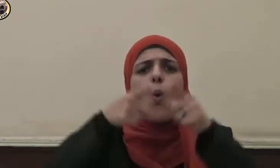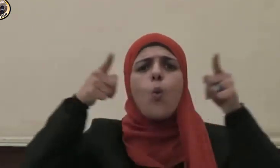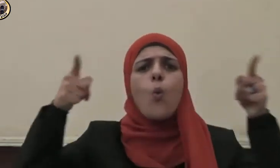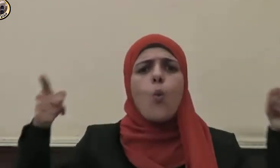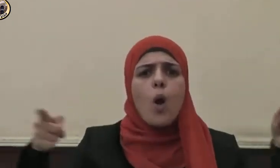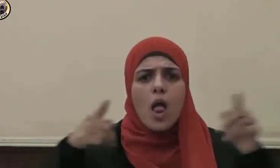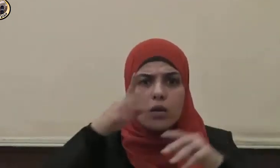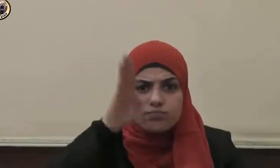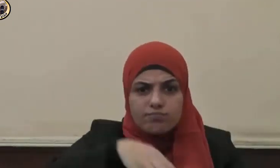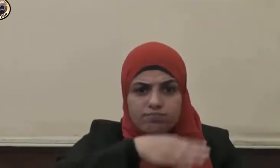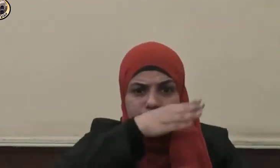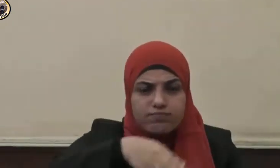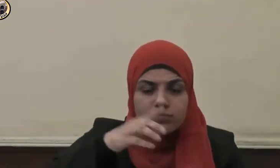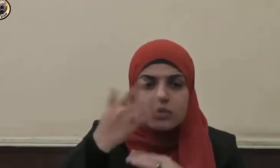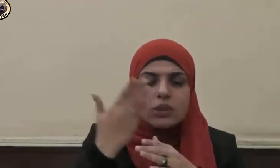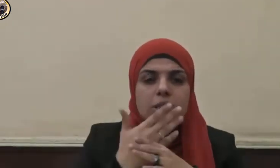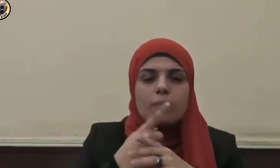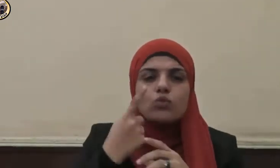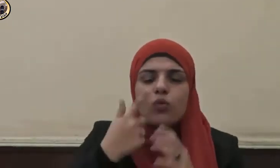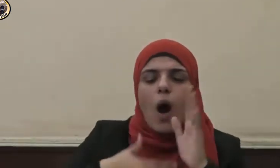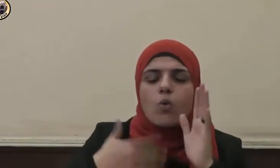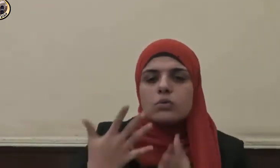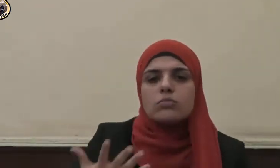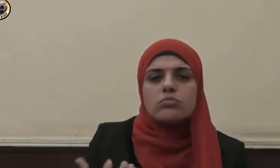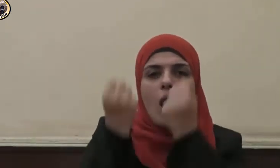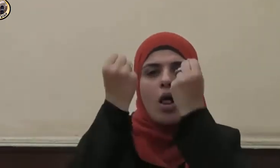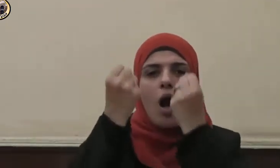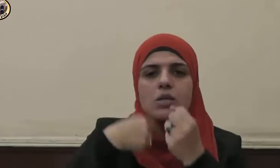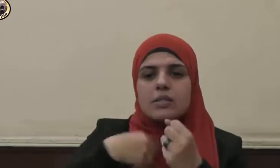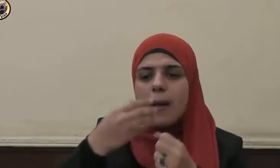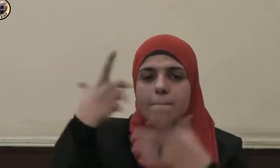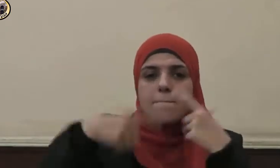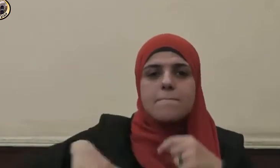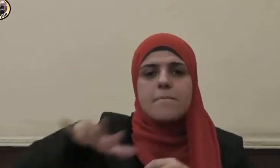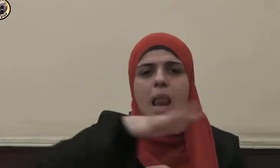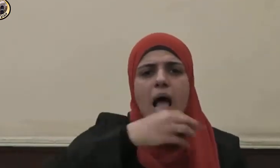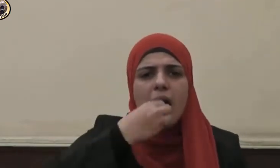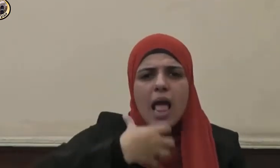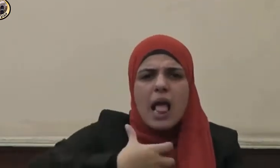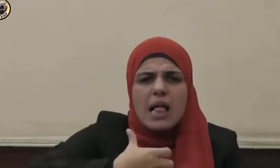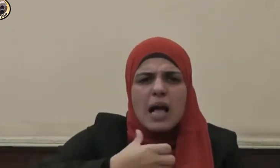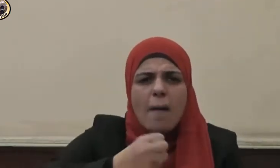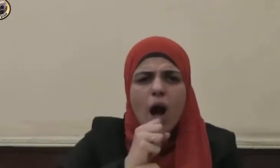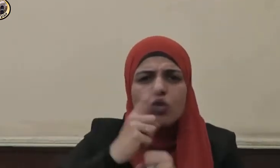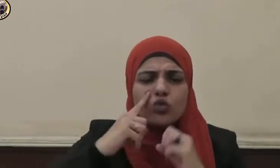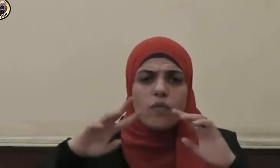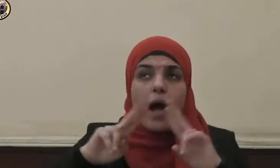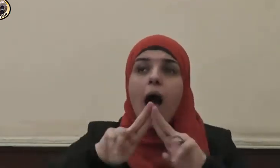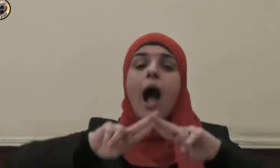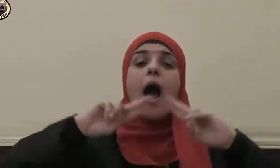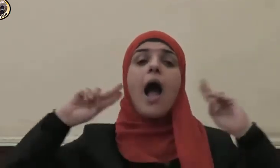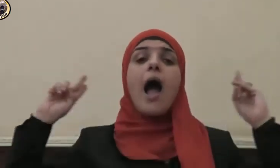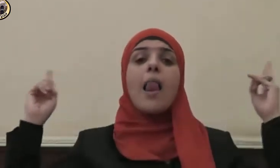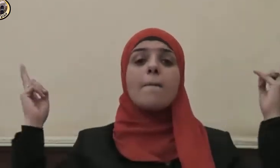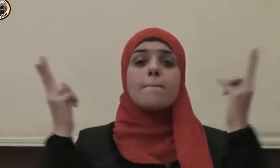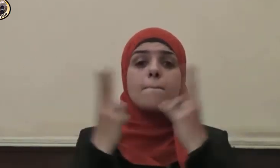مدروسة لإنقاذ البلاد من مجاعة أحاطت بالعالم كله